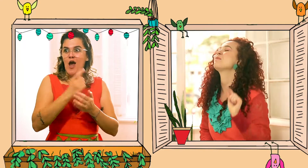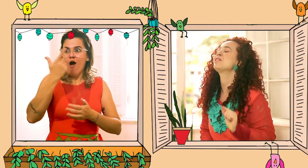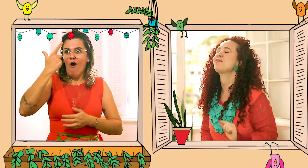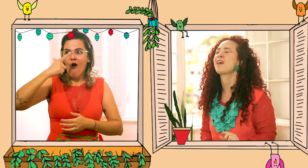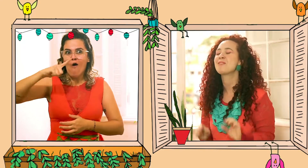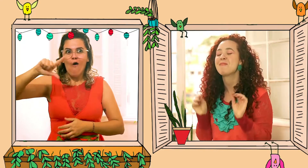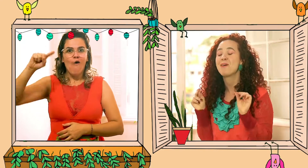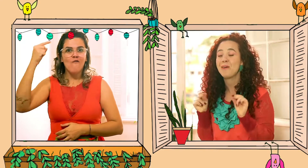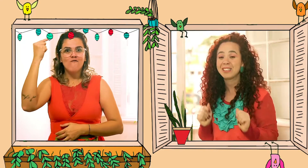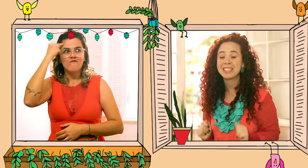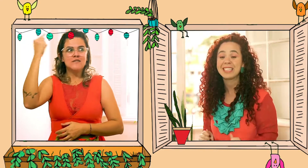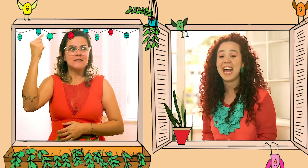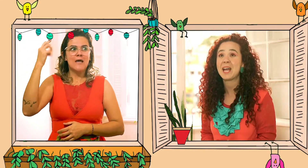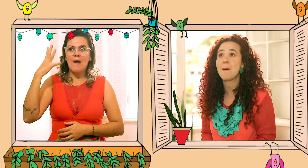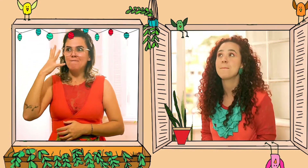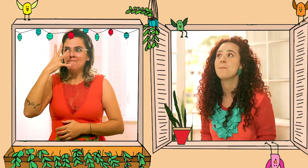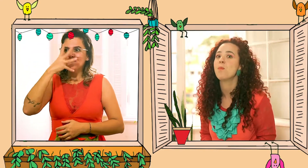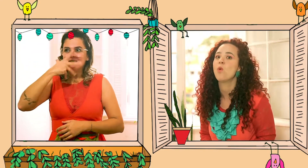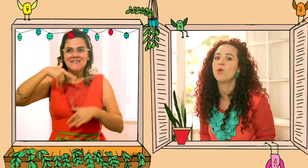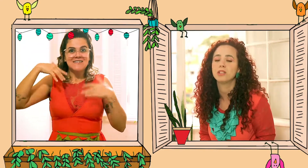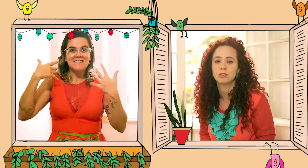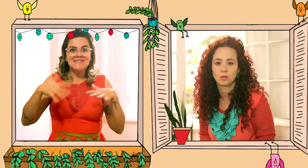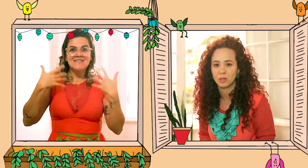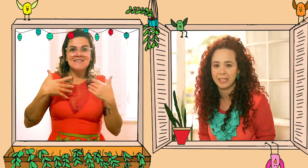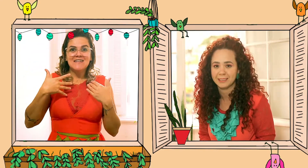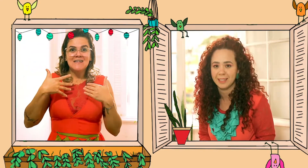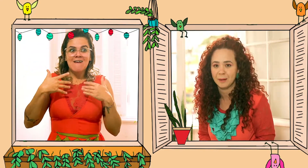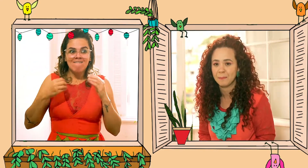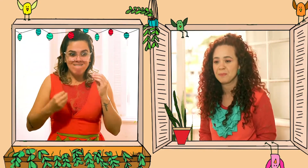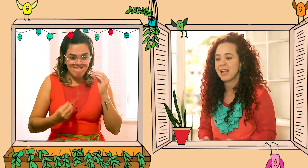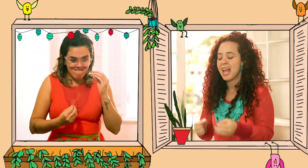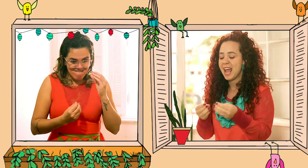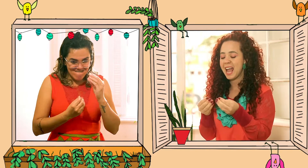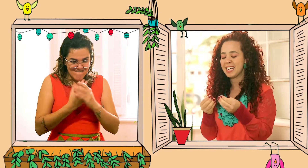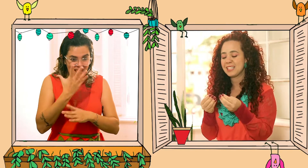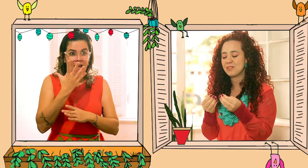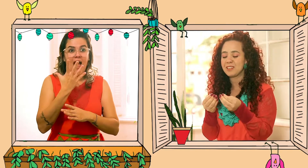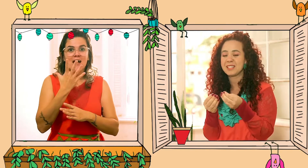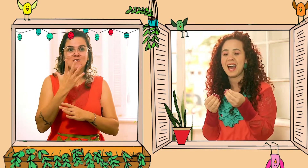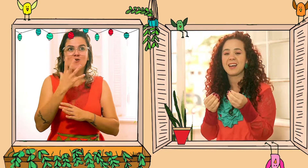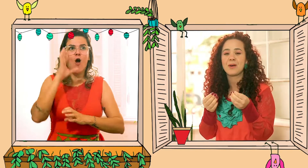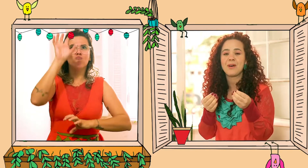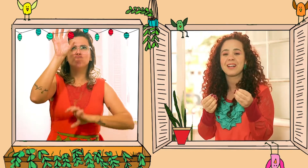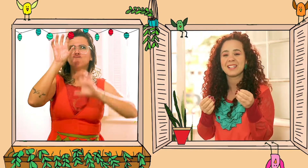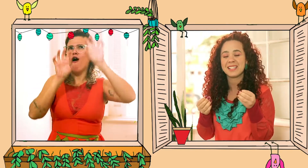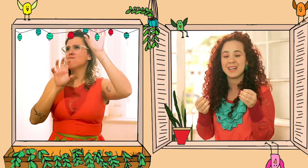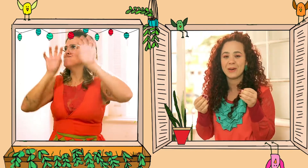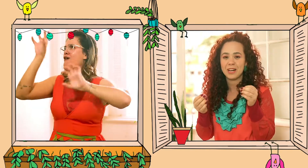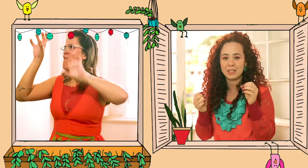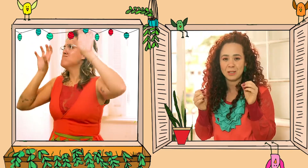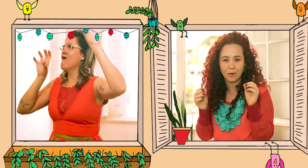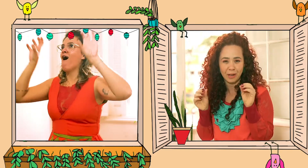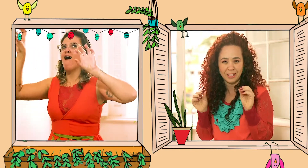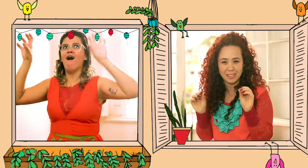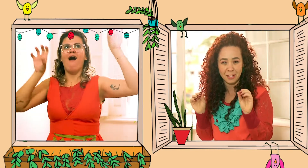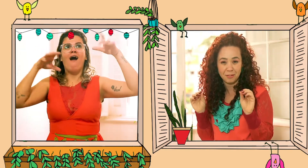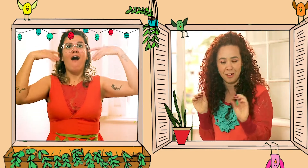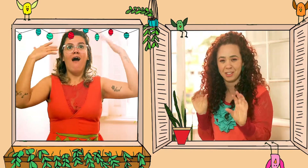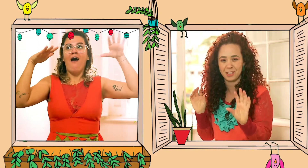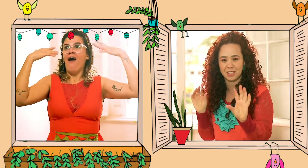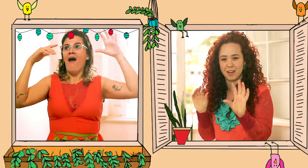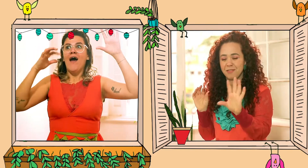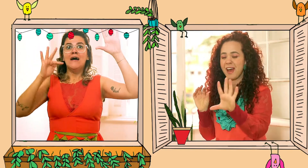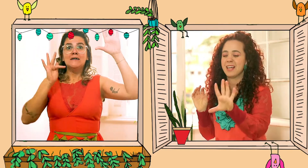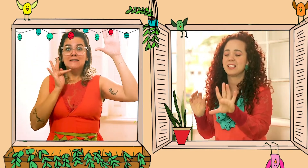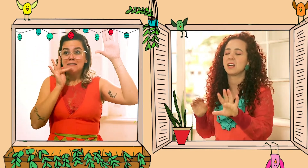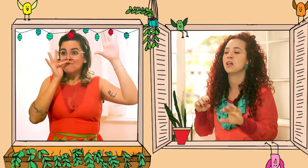Eles também tiveram uma outra ideia muito linda. Eles fizeram as decorações e